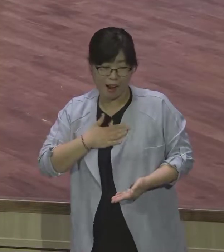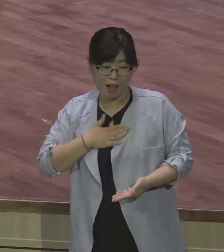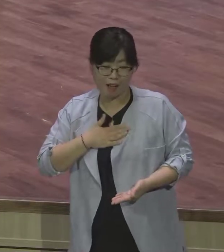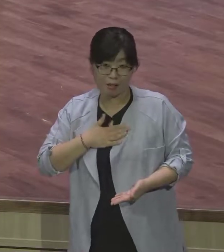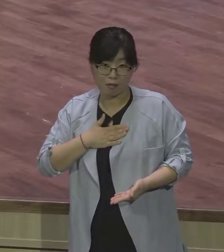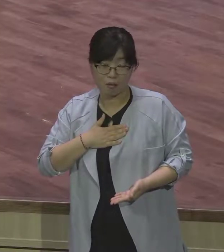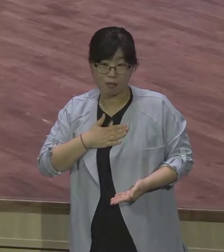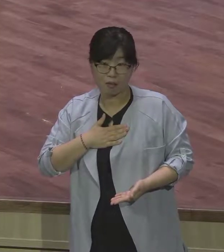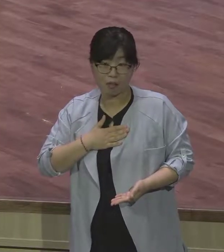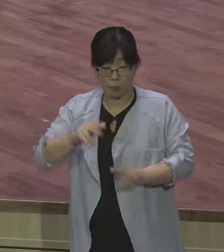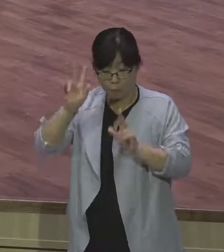내려버려